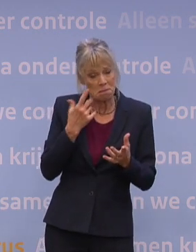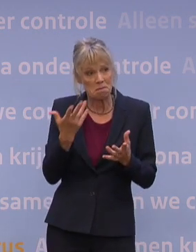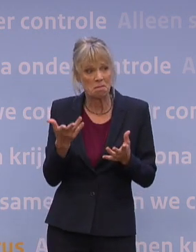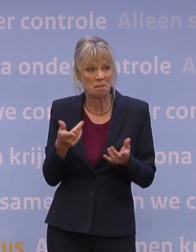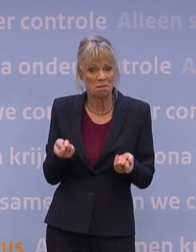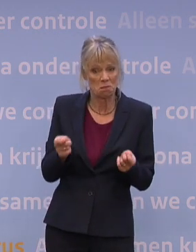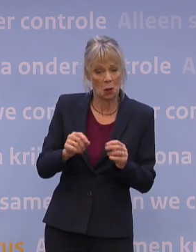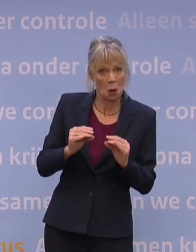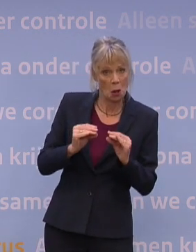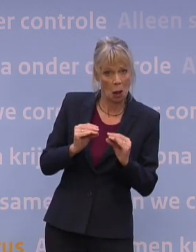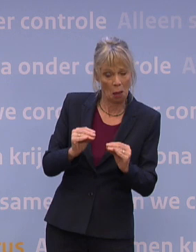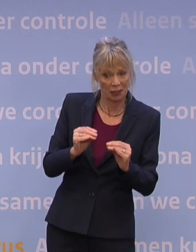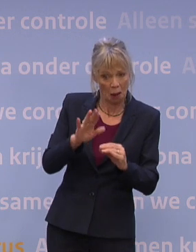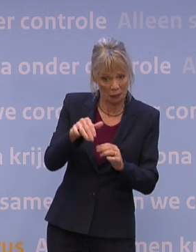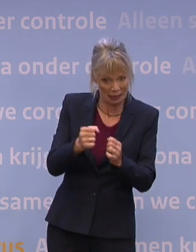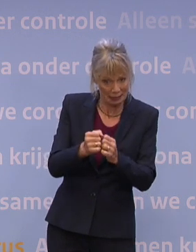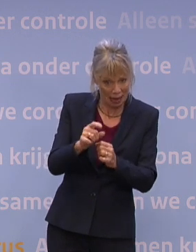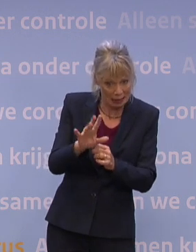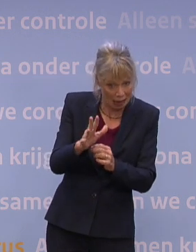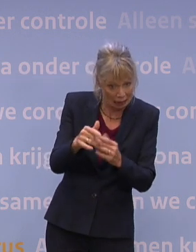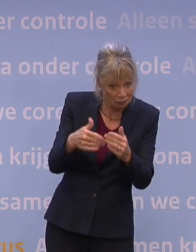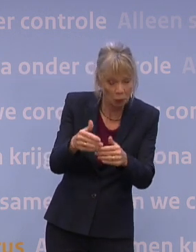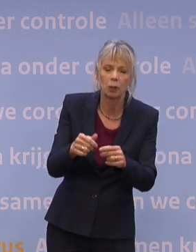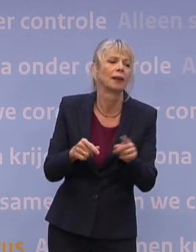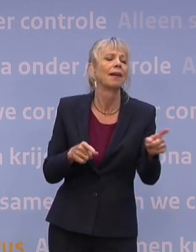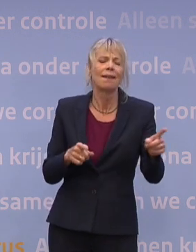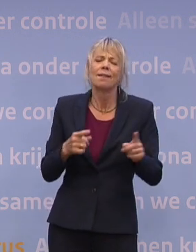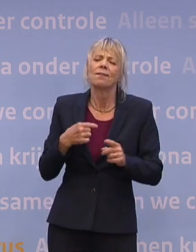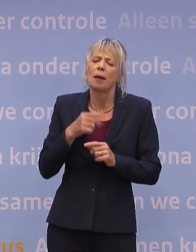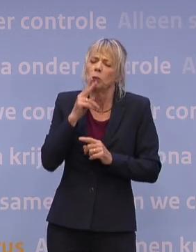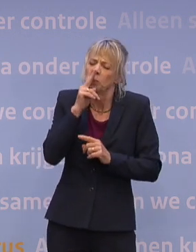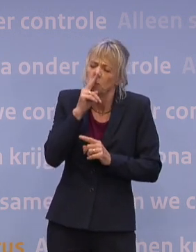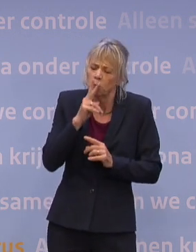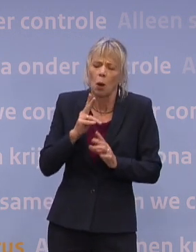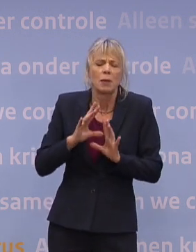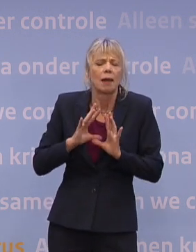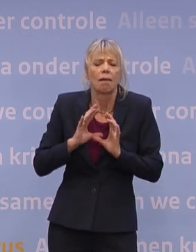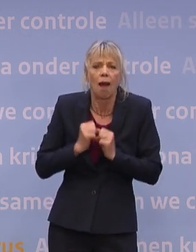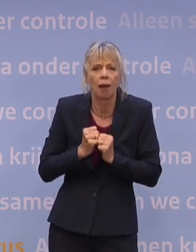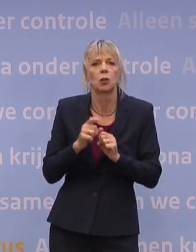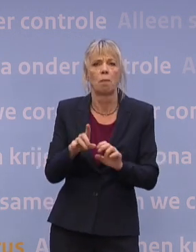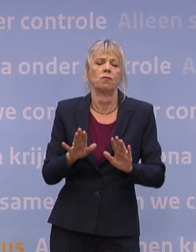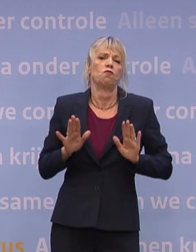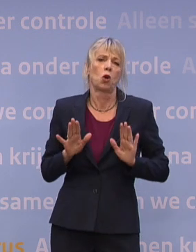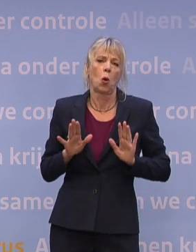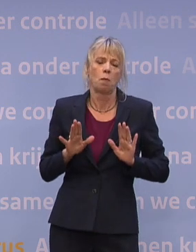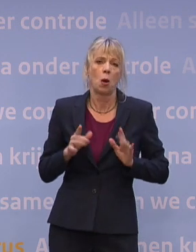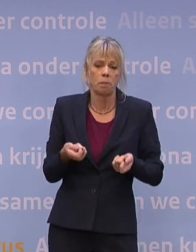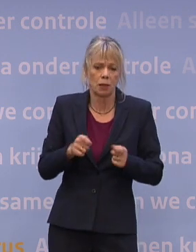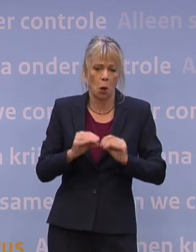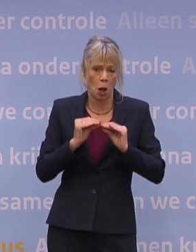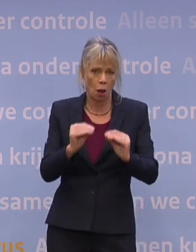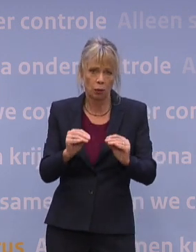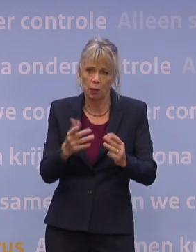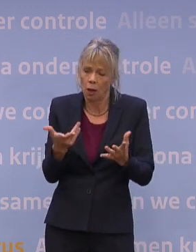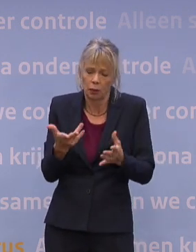najaar. Nou, ik vind eigenlijk dat we echt aan onze stand verplicht zijn om dat ten koste van ongeveer alles te voorkomen. Omdat die lockdown is zo schadelijk geweest natuurlijk,